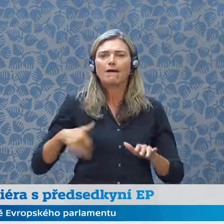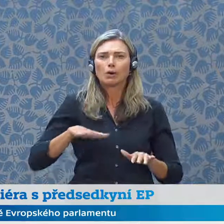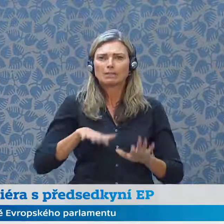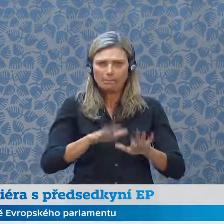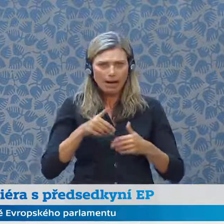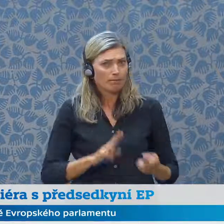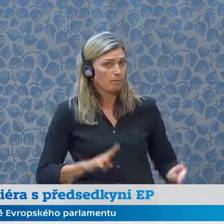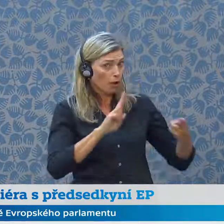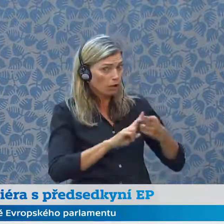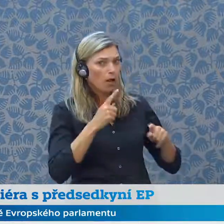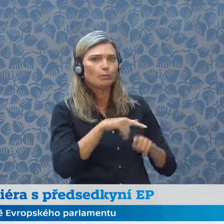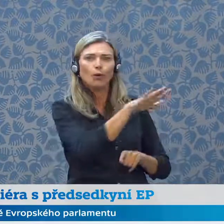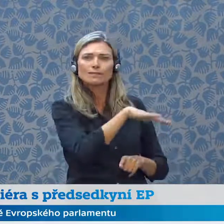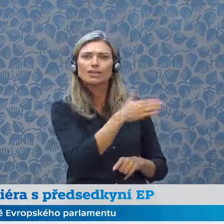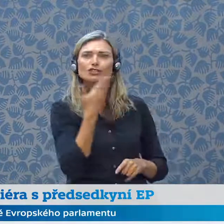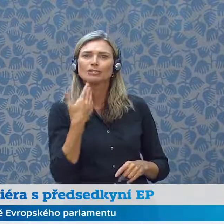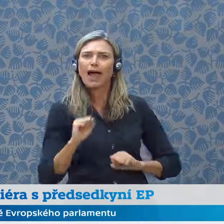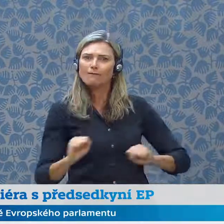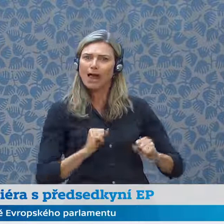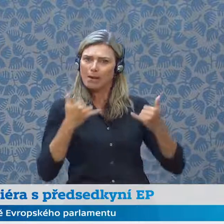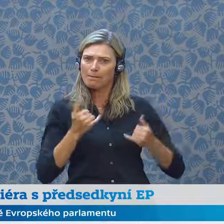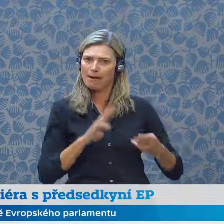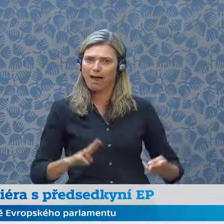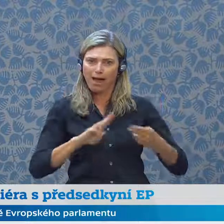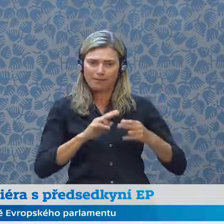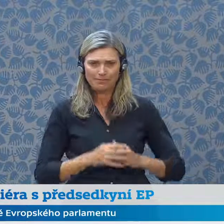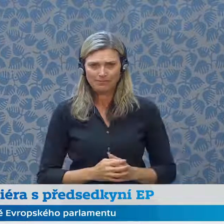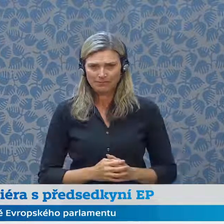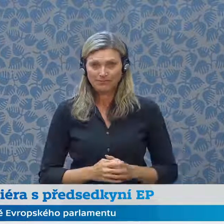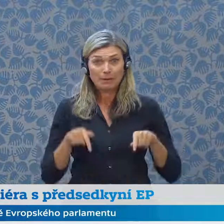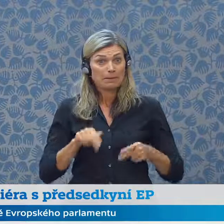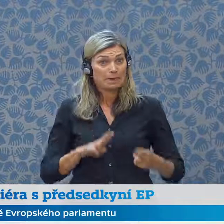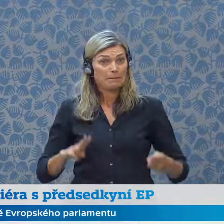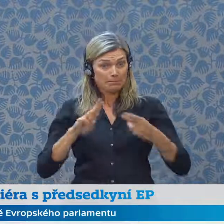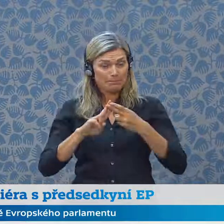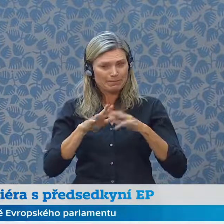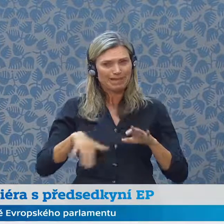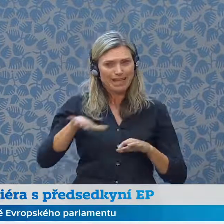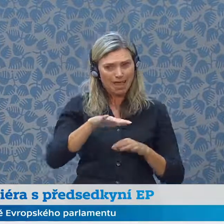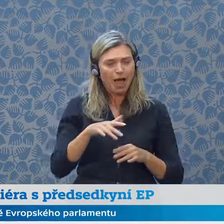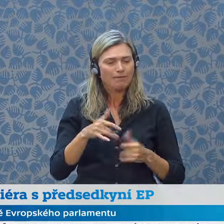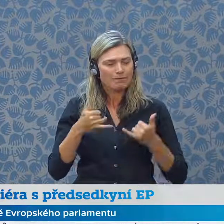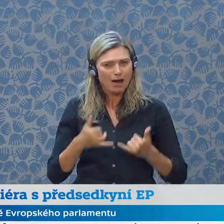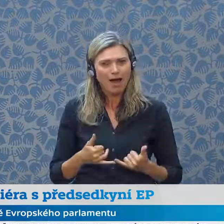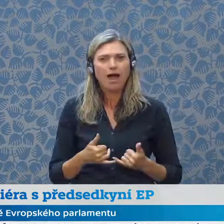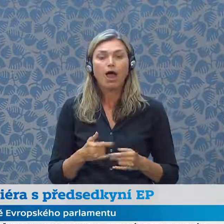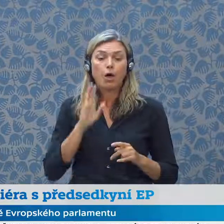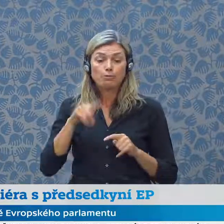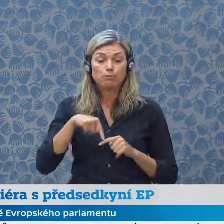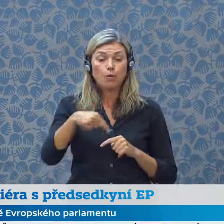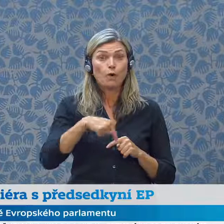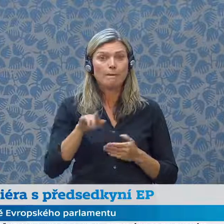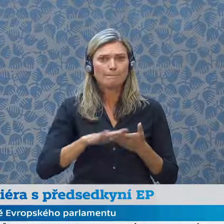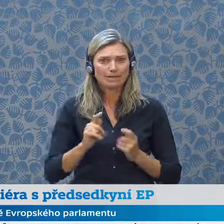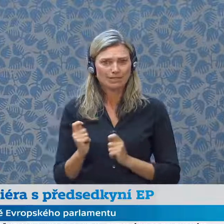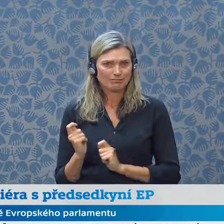a s vaší vládou jste v Praze. Setkání s nadcházejícím předsednictvím rady ještě